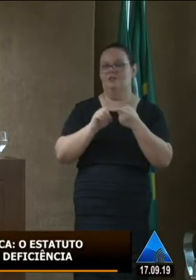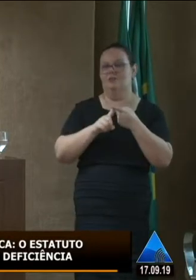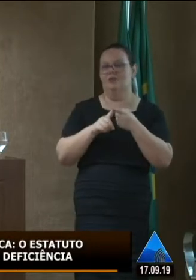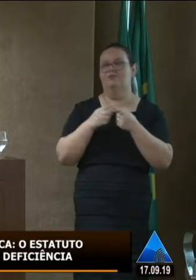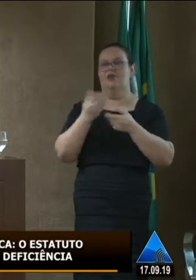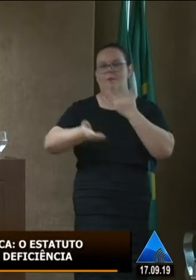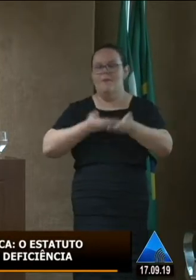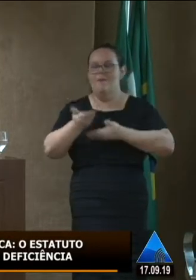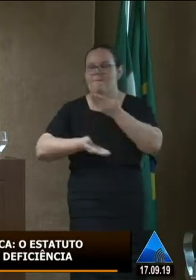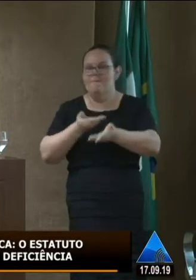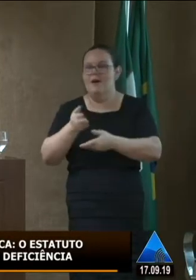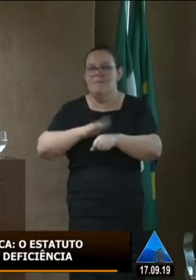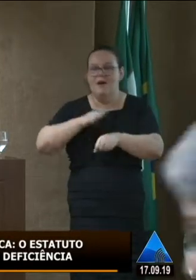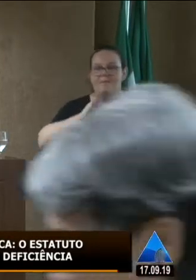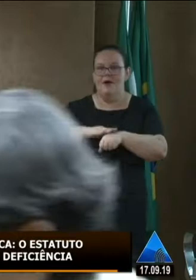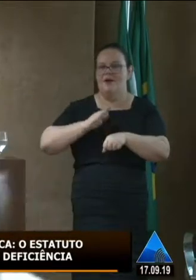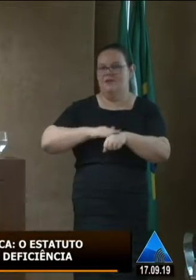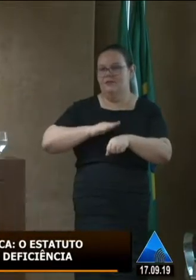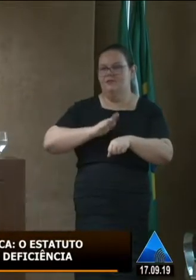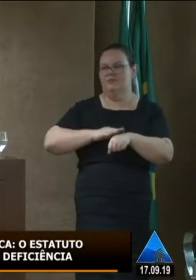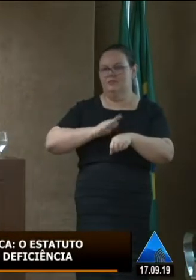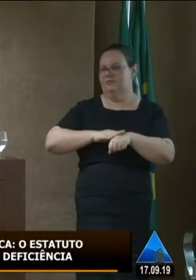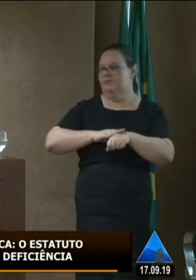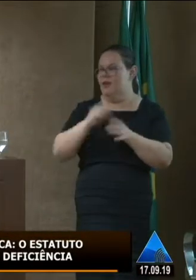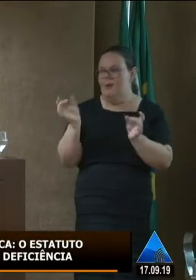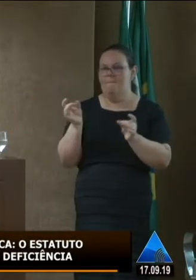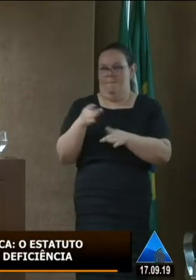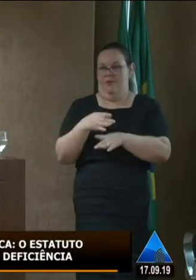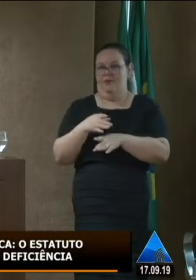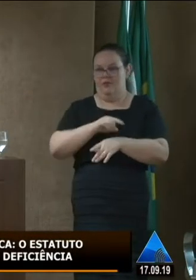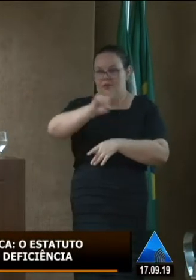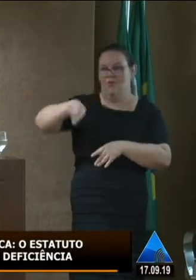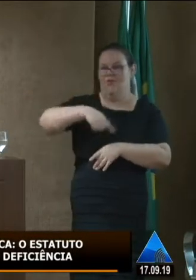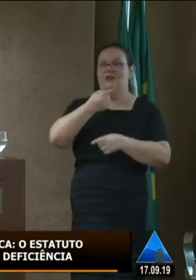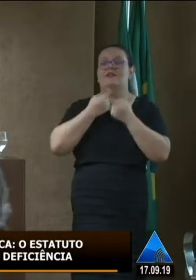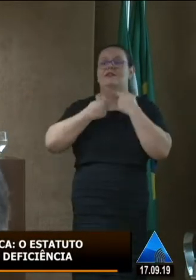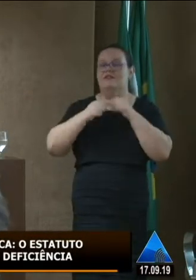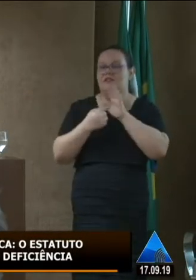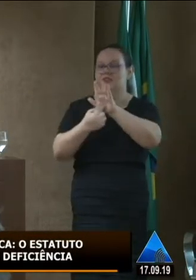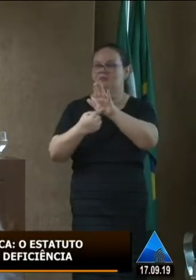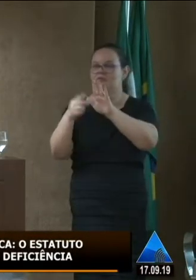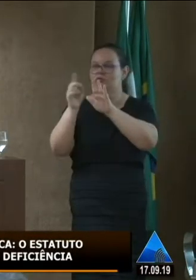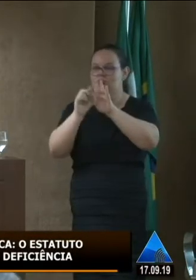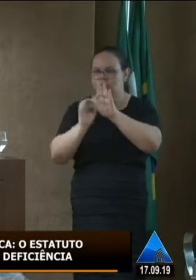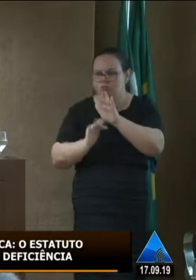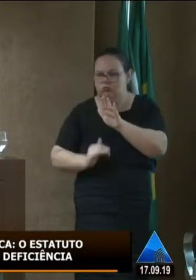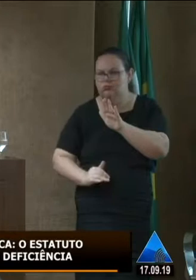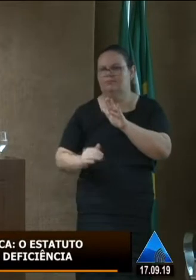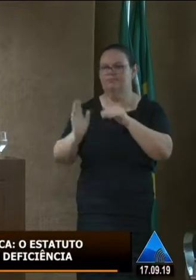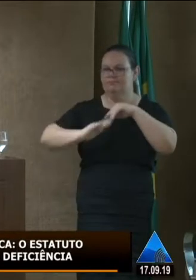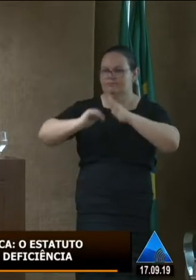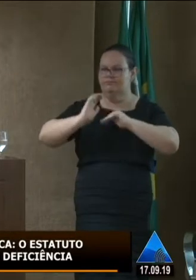contribuir mais prontamente com aquilo que deseja se propor como um estatuto